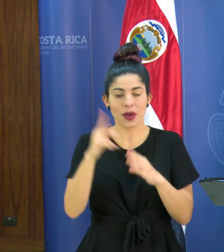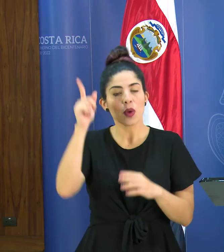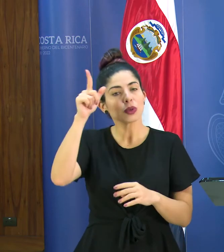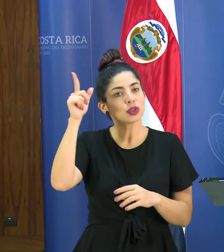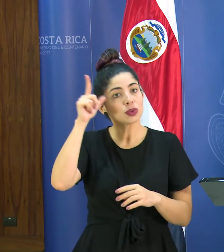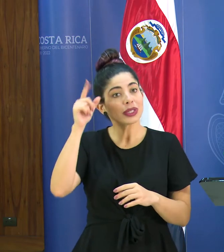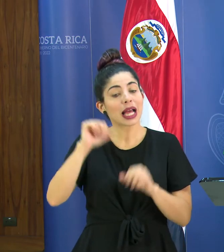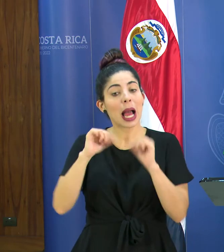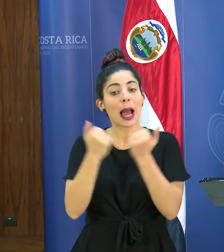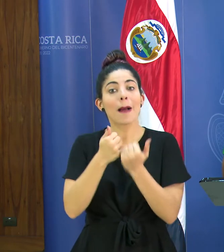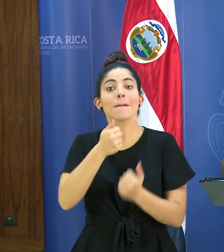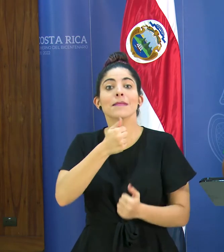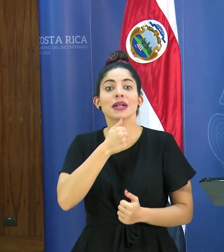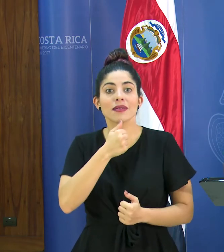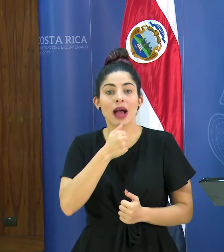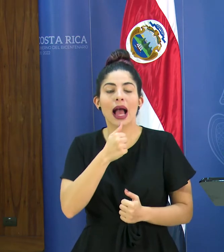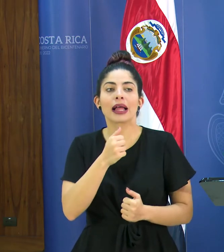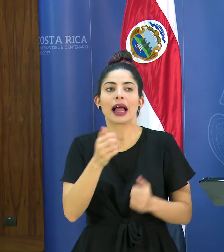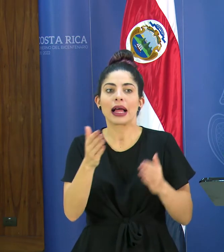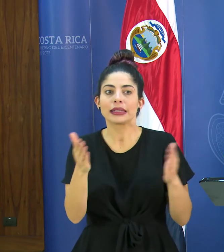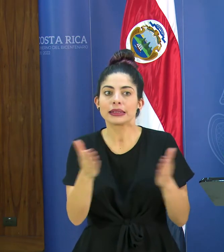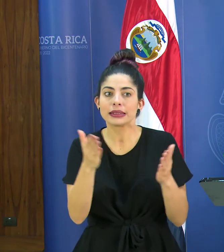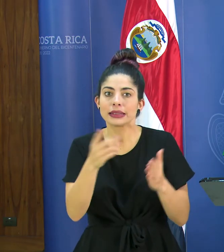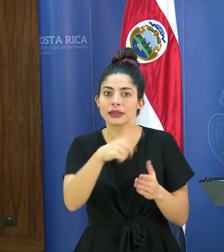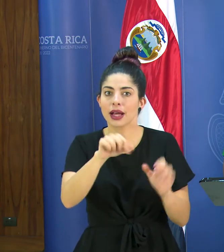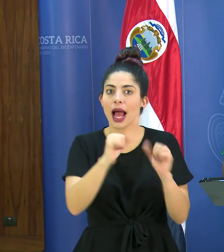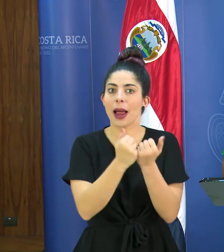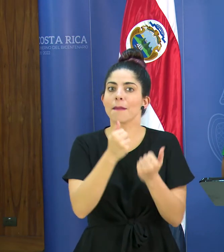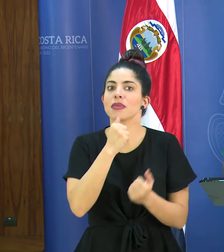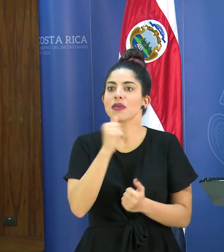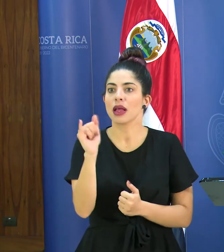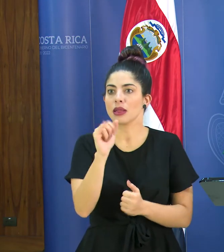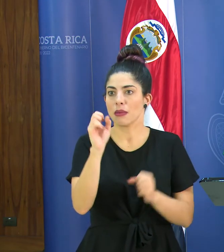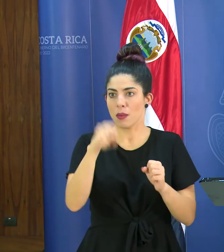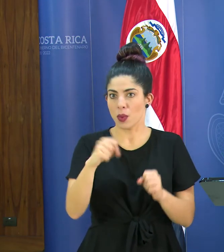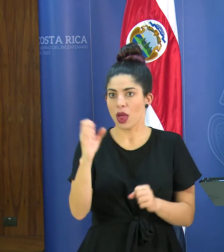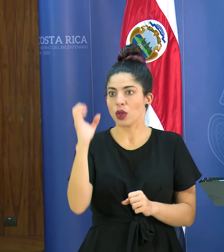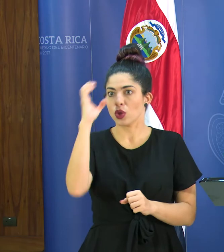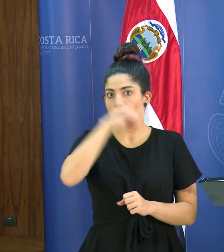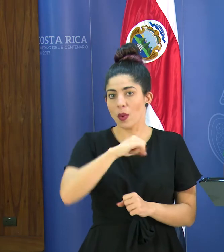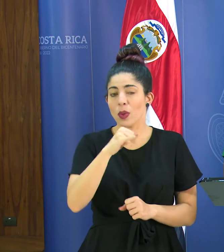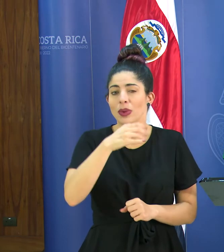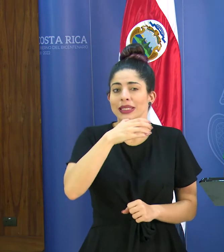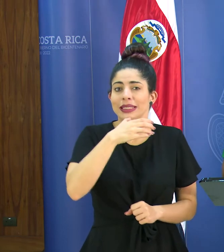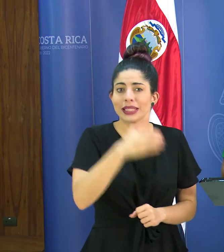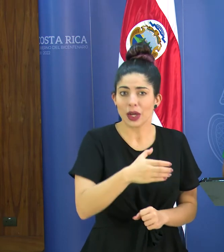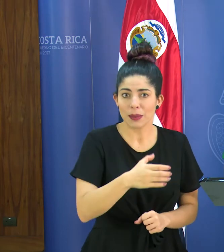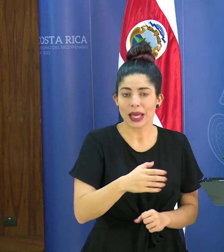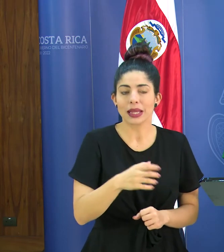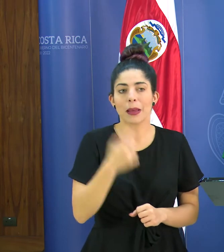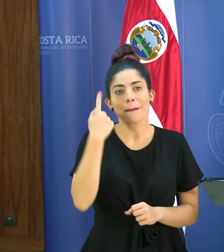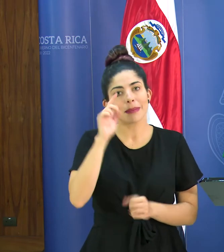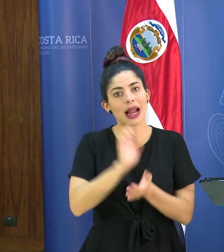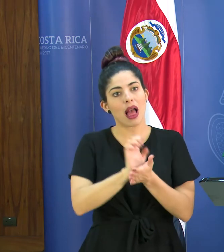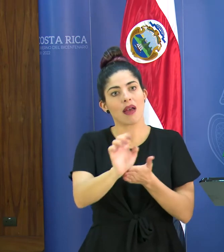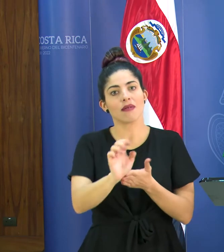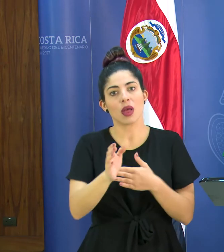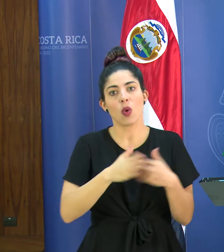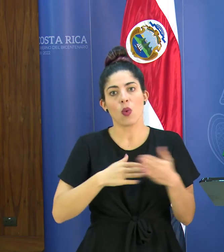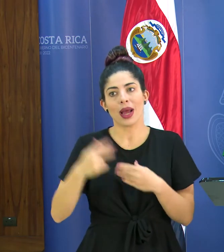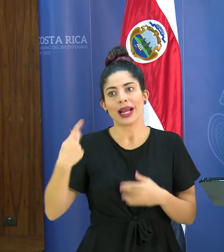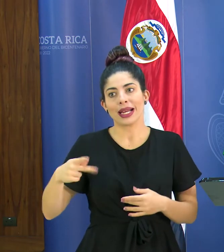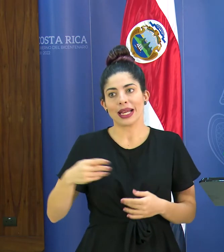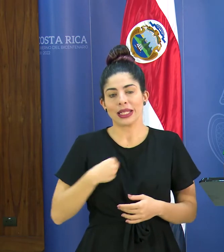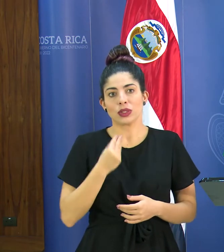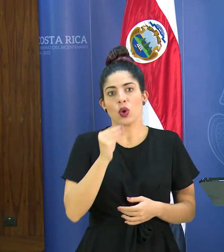con respecto al sector privado es una invitación que esperamos que también pueda ser tomada como una recomendación precisamente para evitar cualquier riesgo